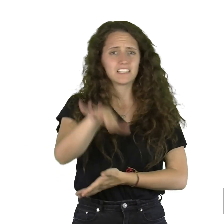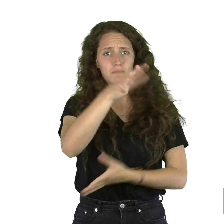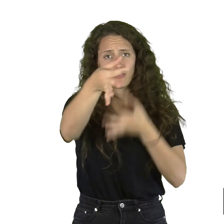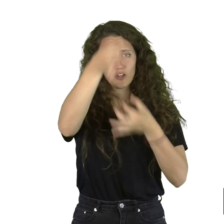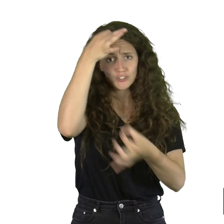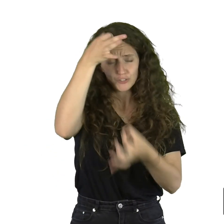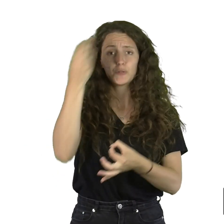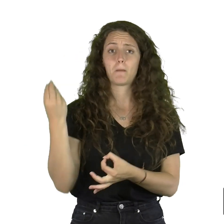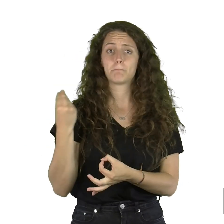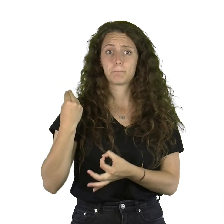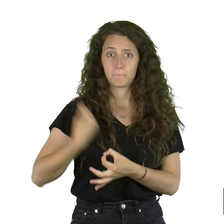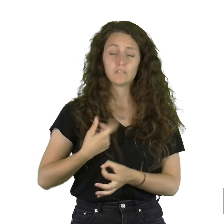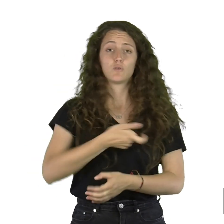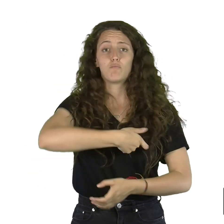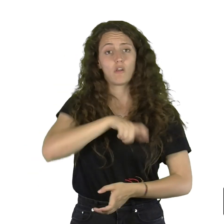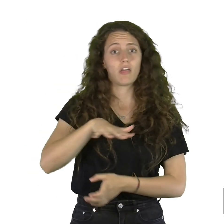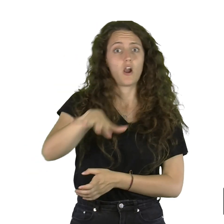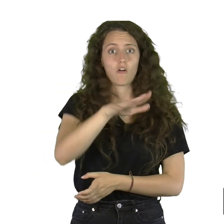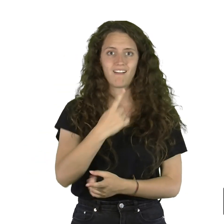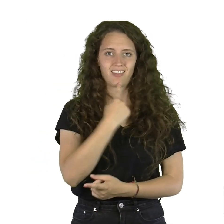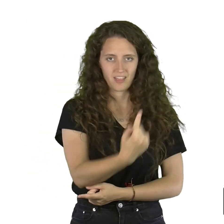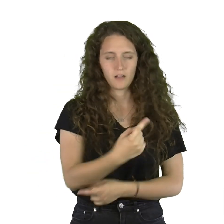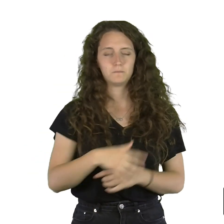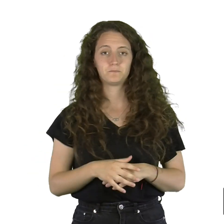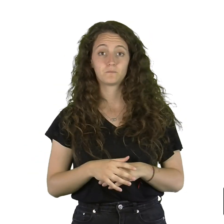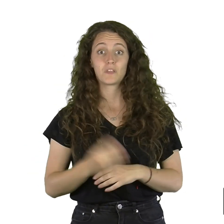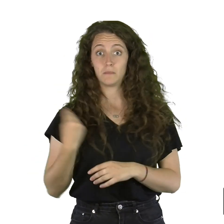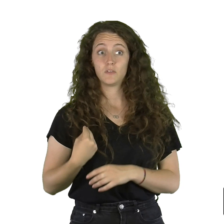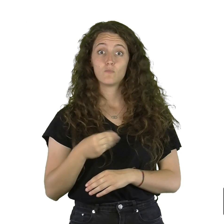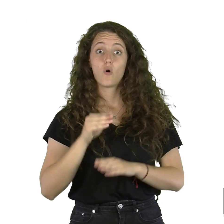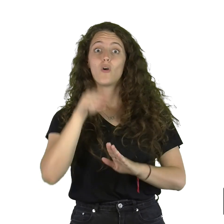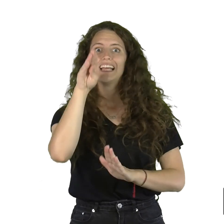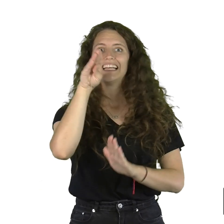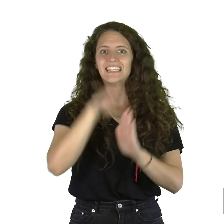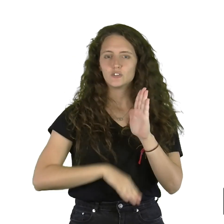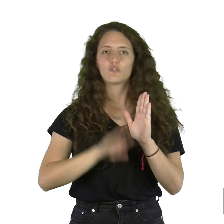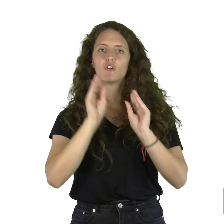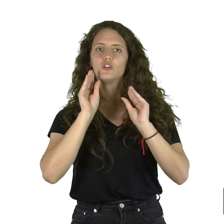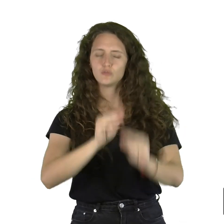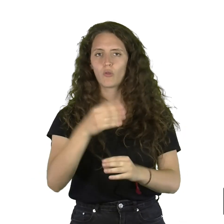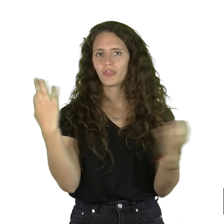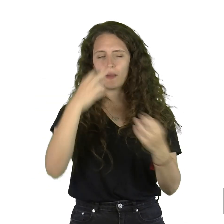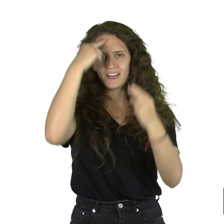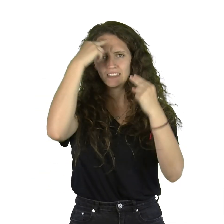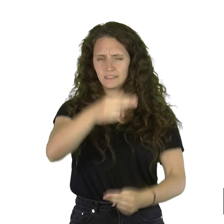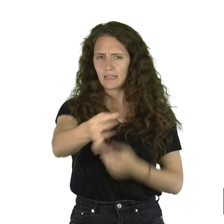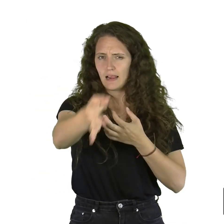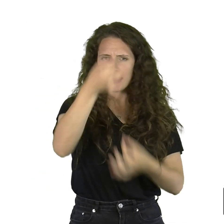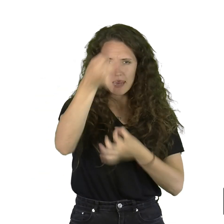delimitados por las barreras de la policía local Cuyas instrucciones deben respetarse escrupulosamente